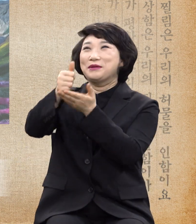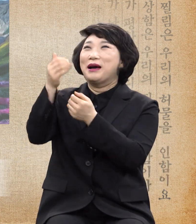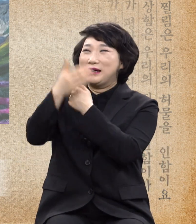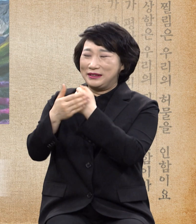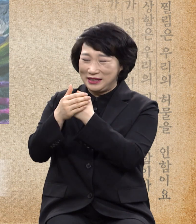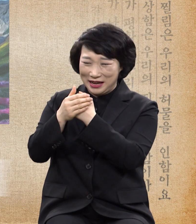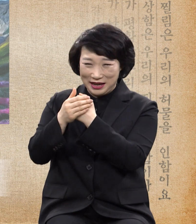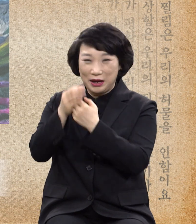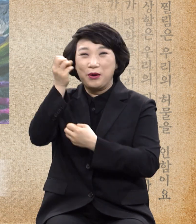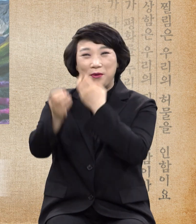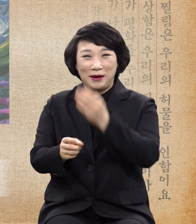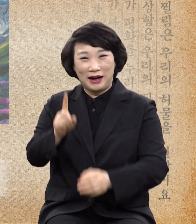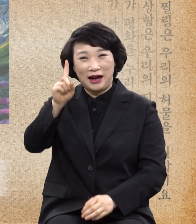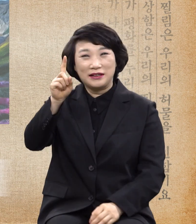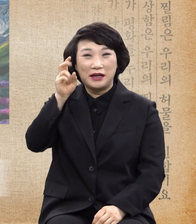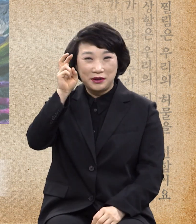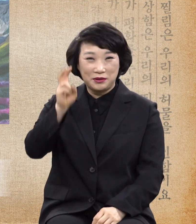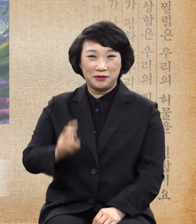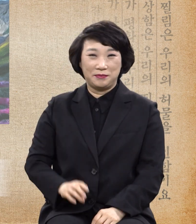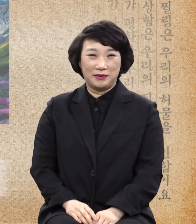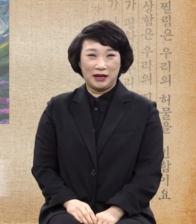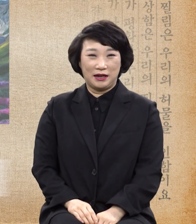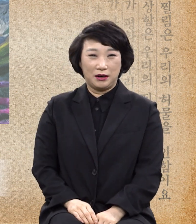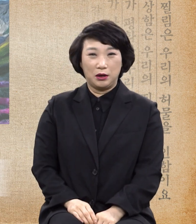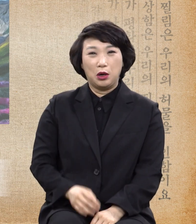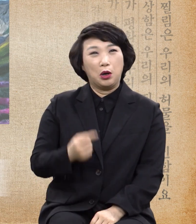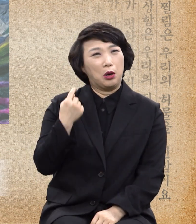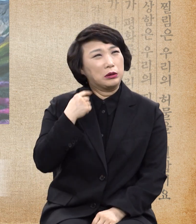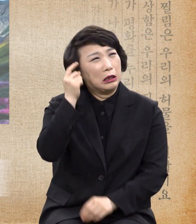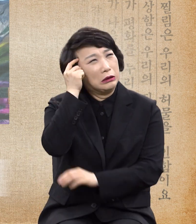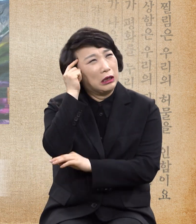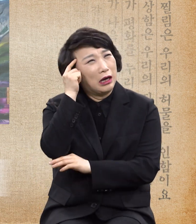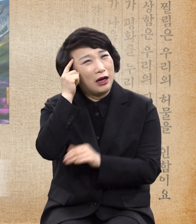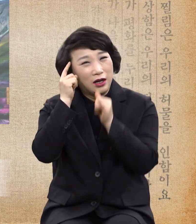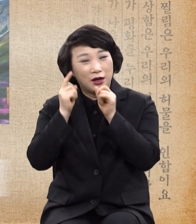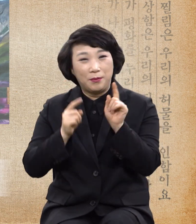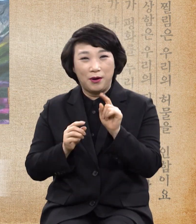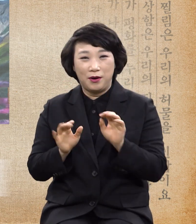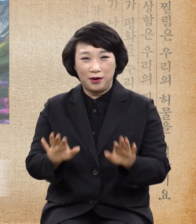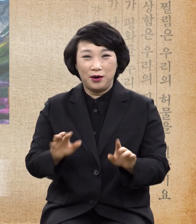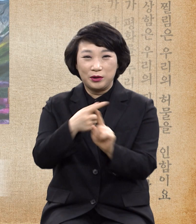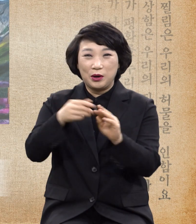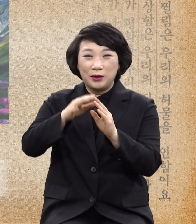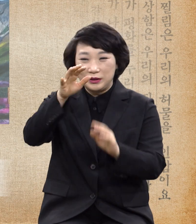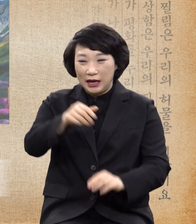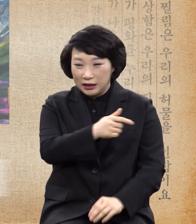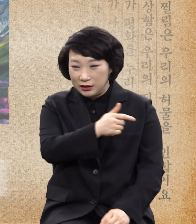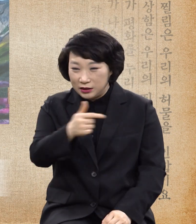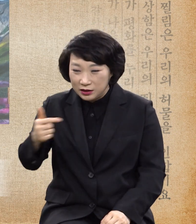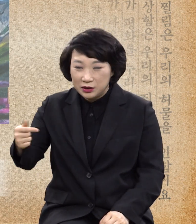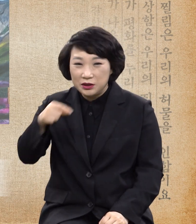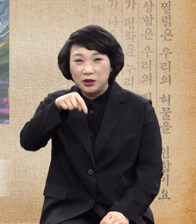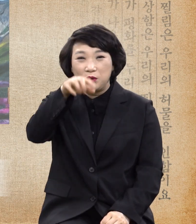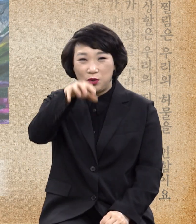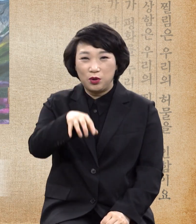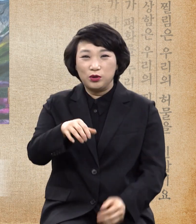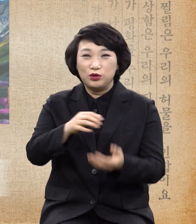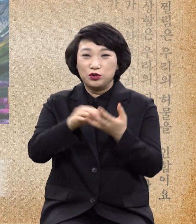어저께 또 생각했다. 이 큰 교회에 임하는 성도들을